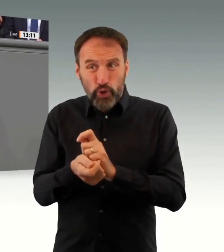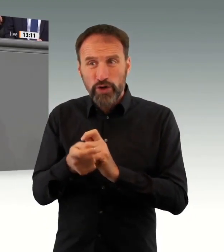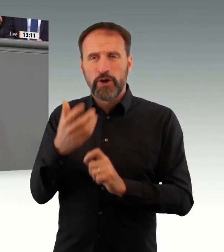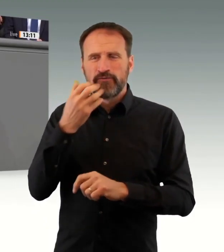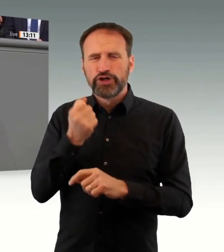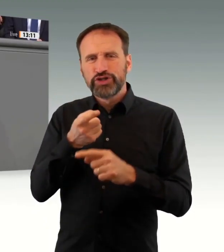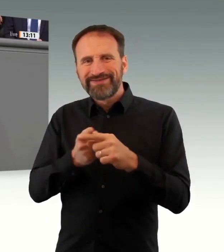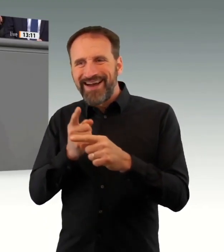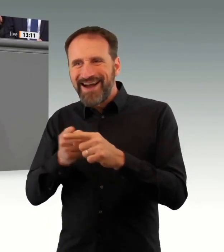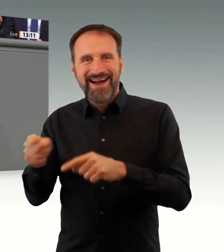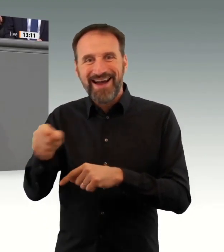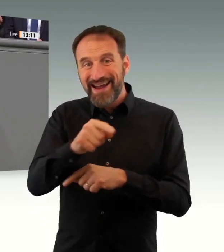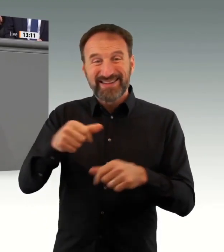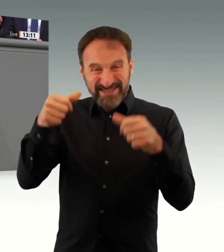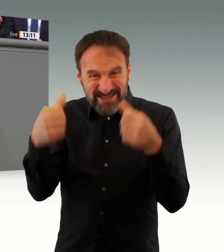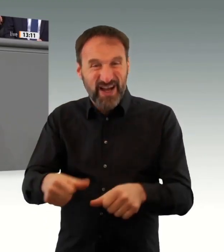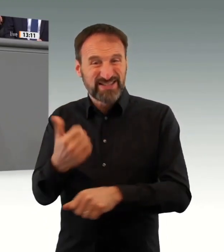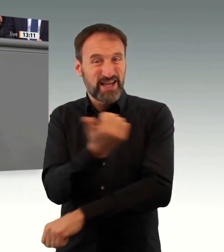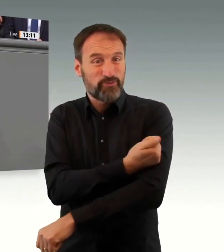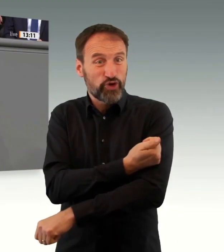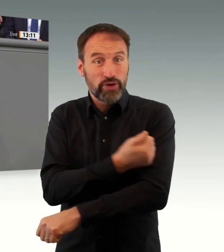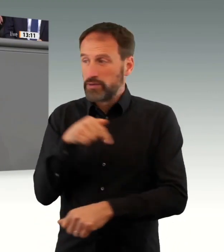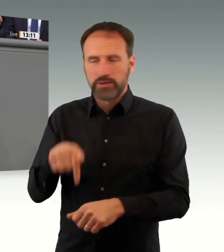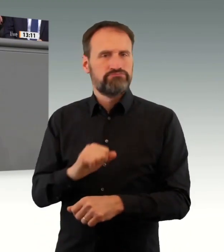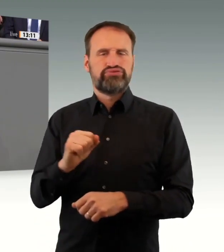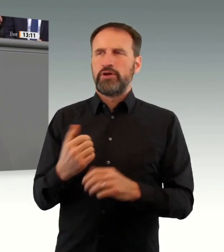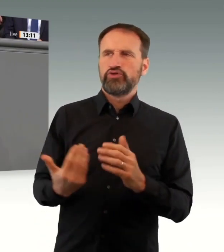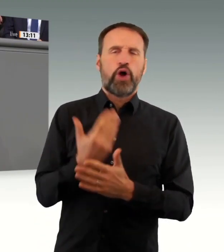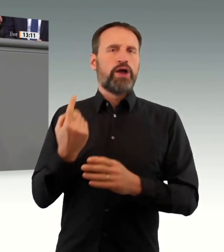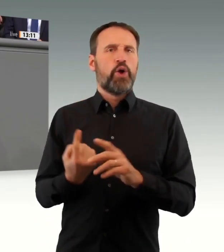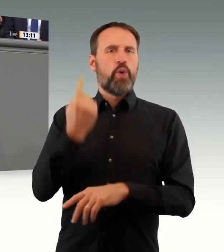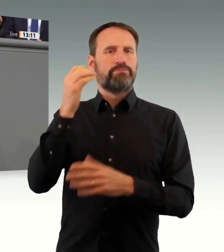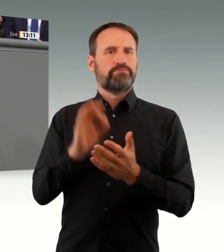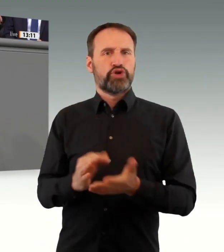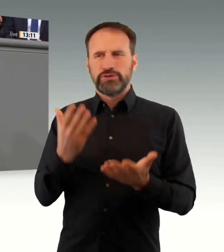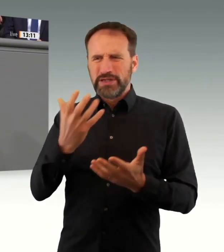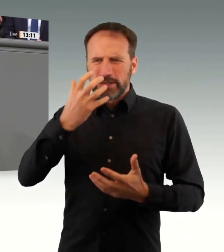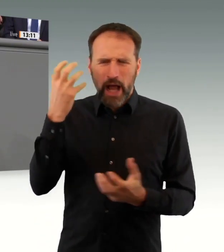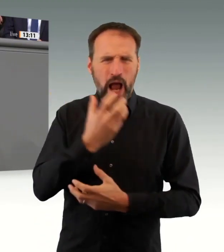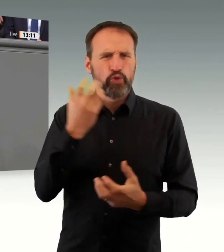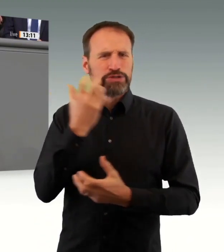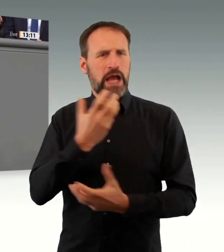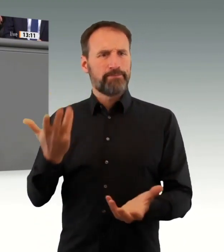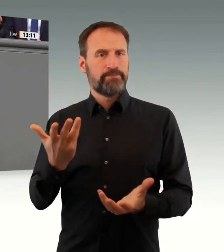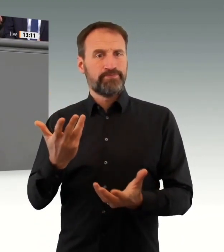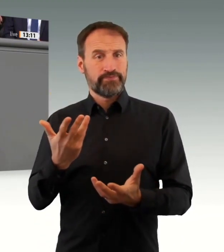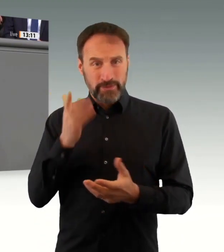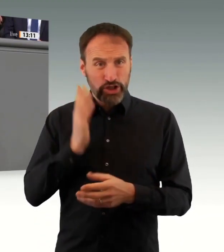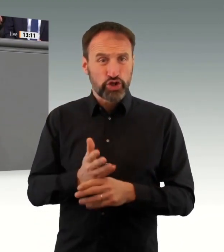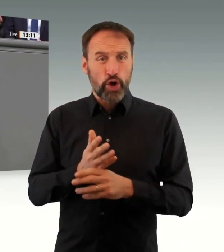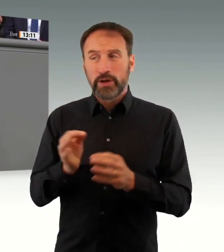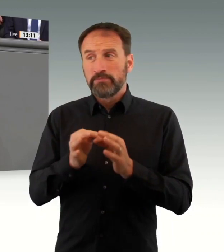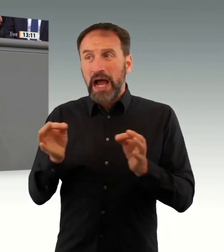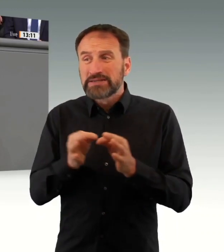Verantwortung auf ihren Schultern lastet, und kann Ihnen nur raten, nicht erneut vor politischen Forderungen einzuknicken.